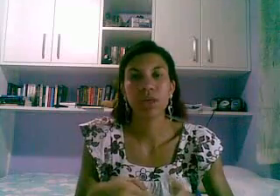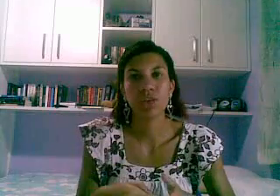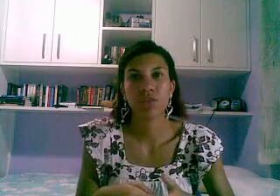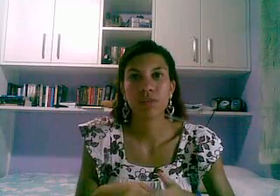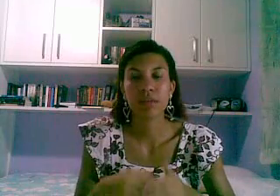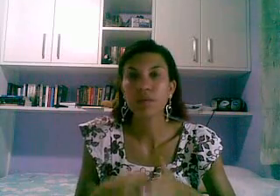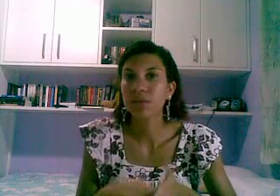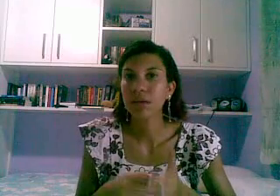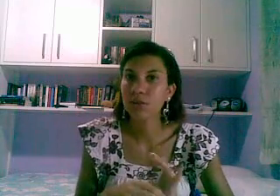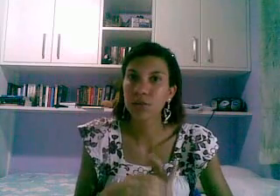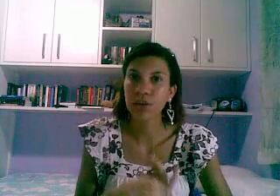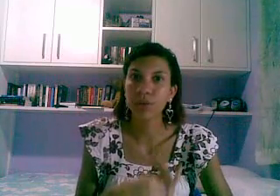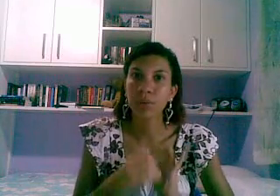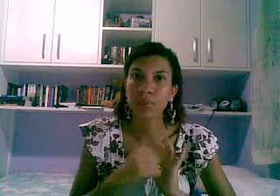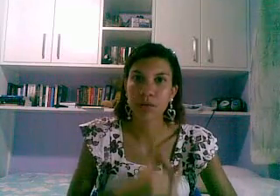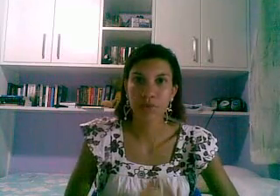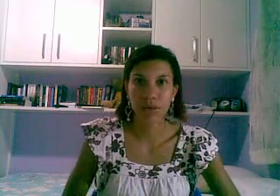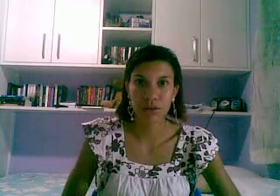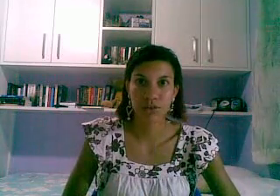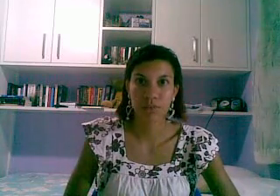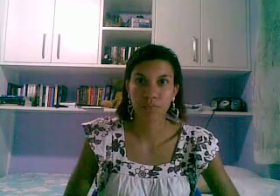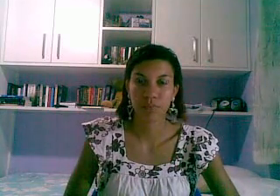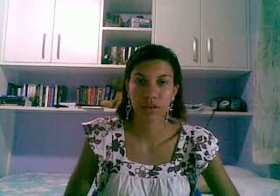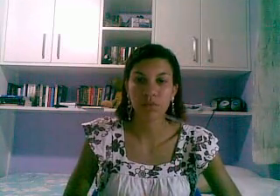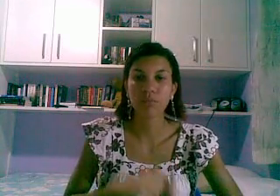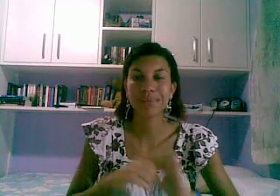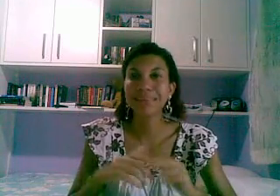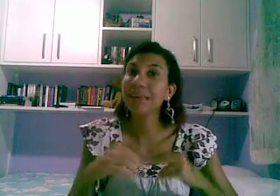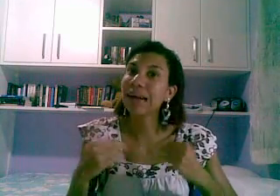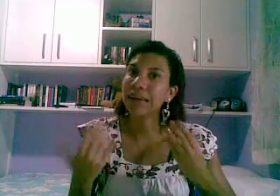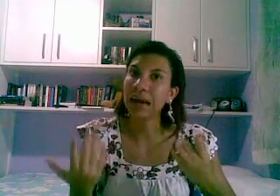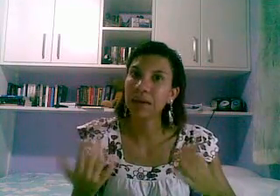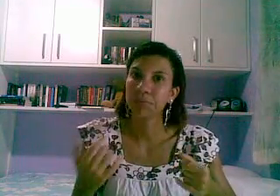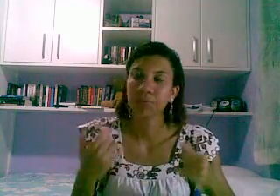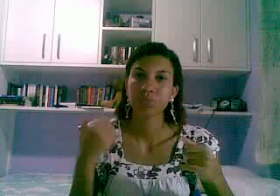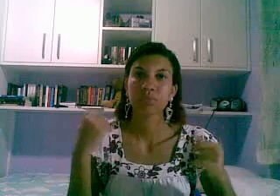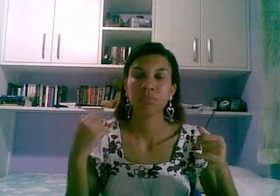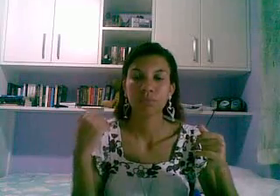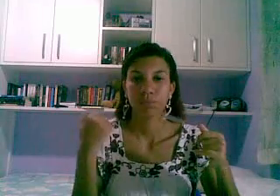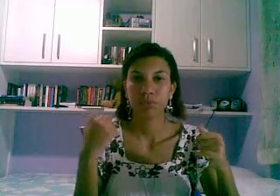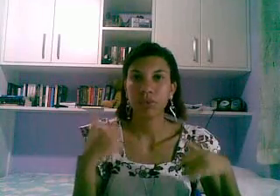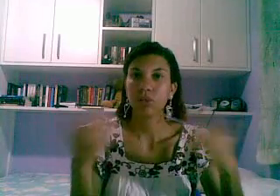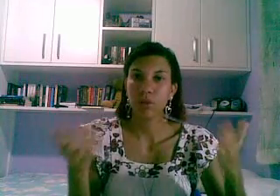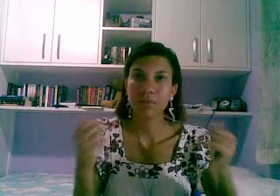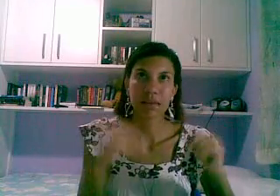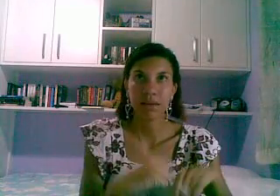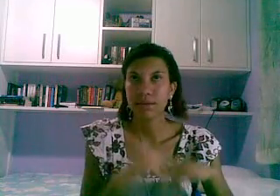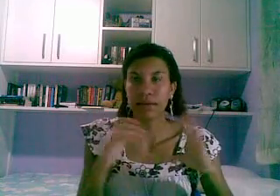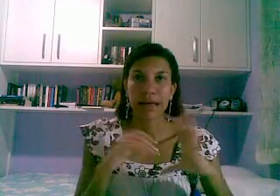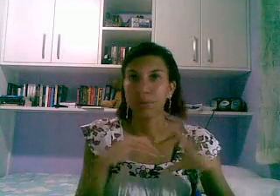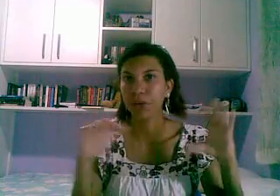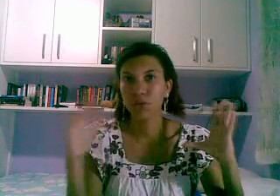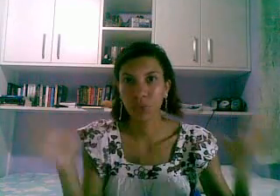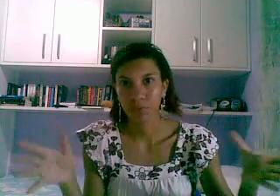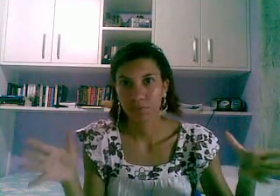kit você não será sorteado no próximo kit então se calhar do seu nome sair sei lá no kit 1